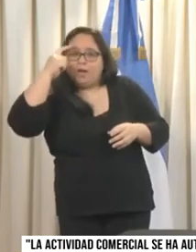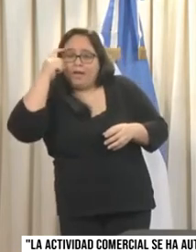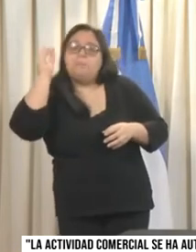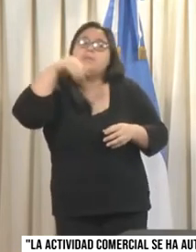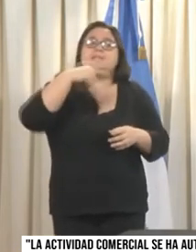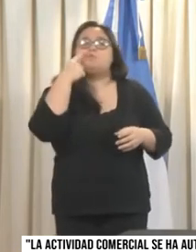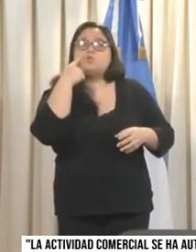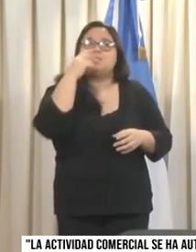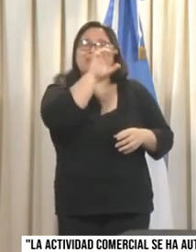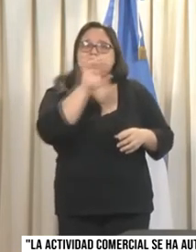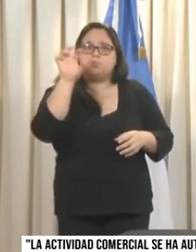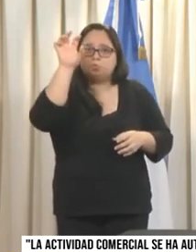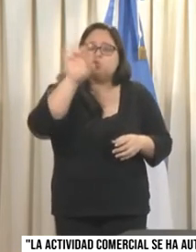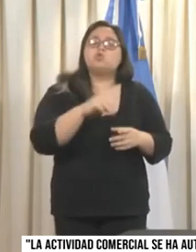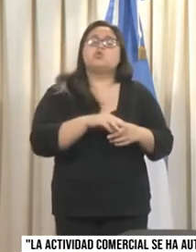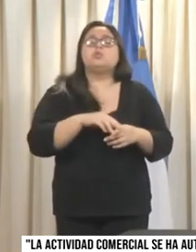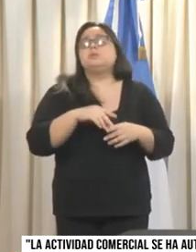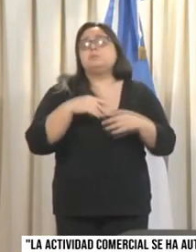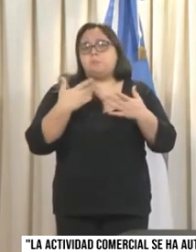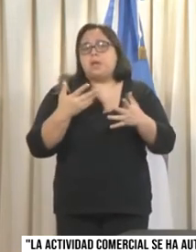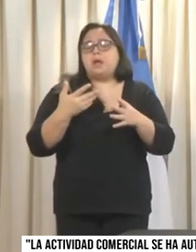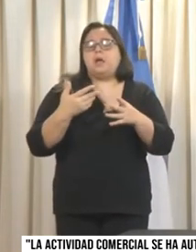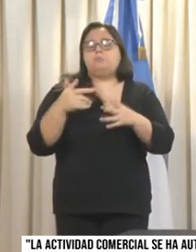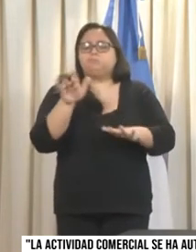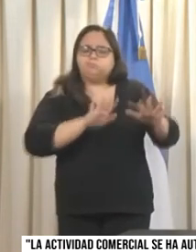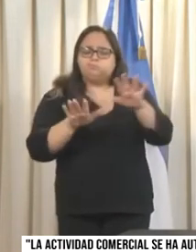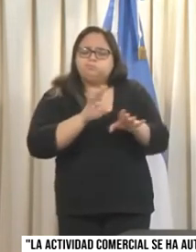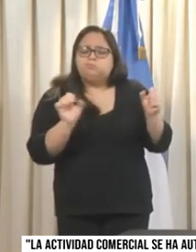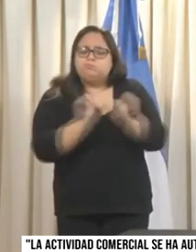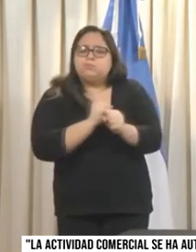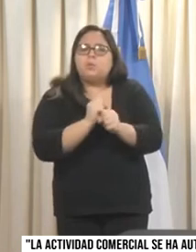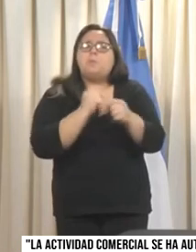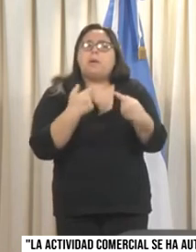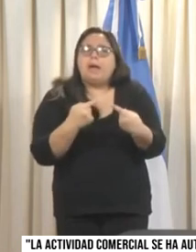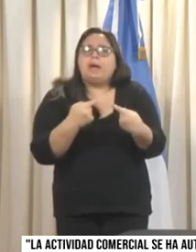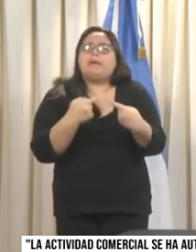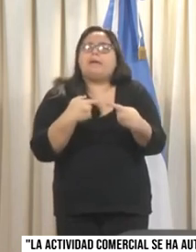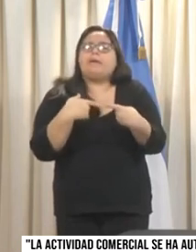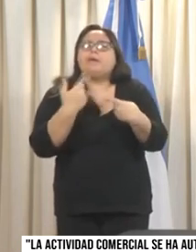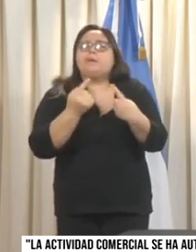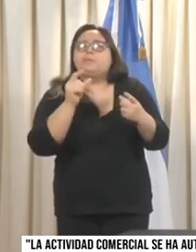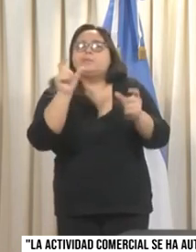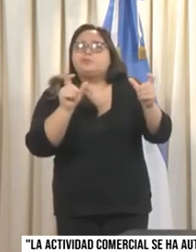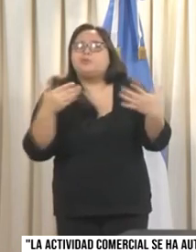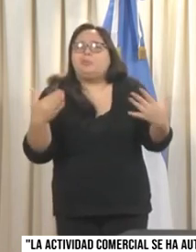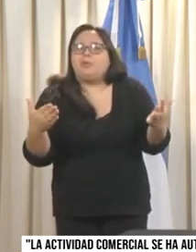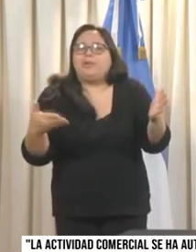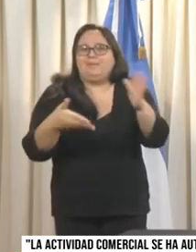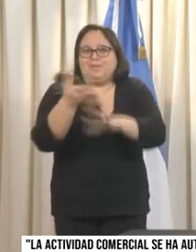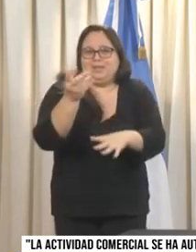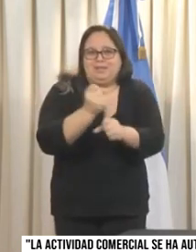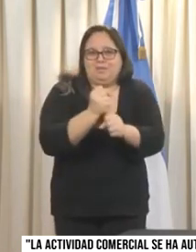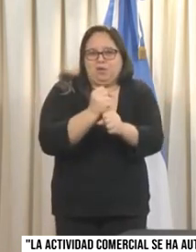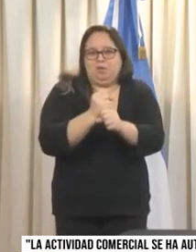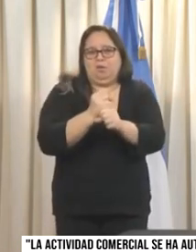y los municipios, y generar justamente las condiciones para que esta decisión que ha tomado el Gobernador sea